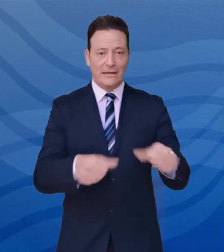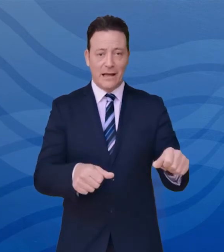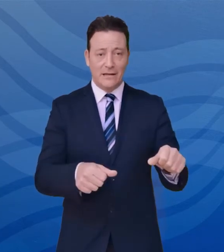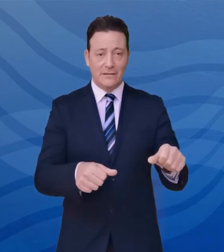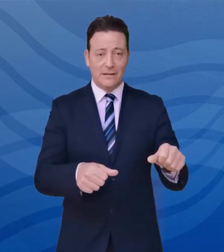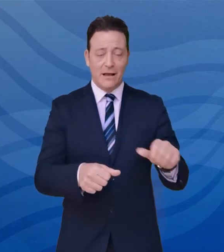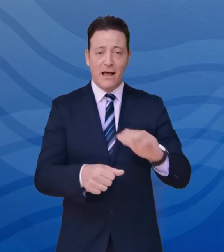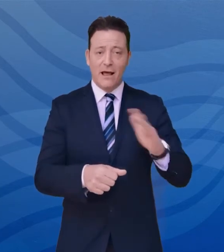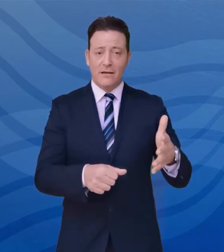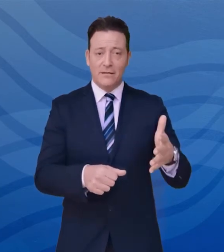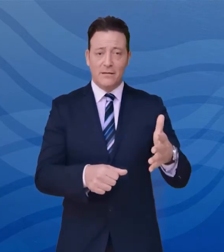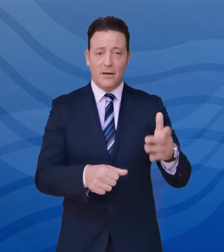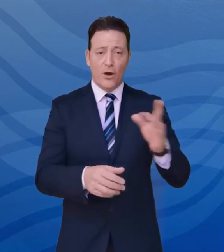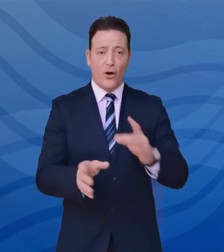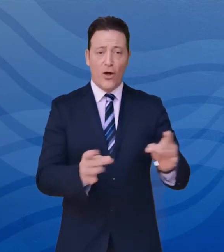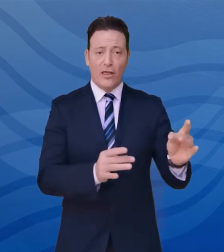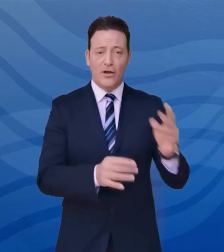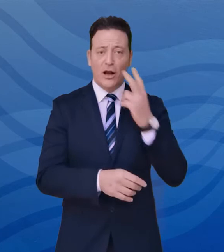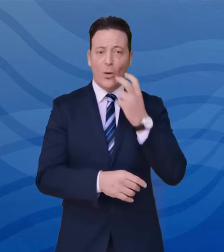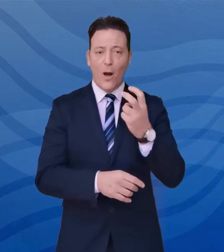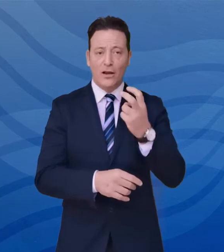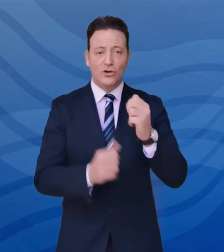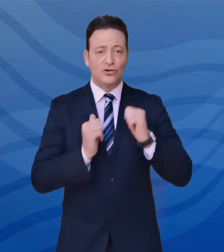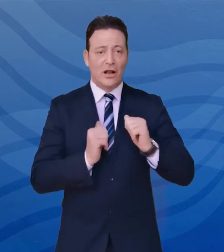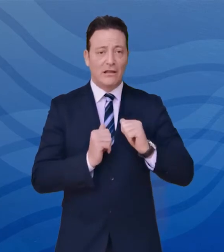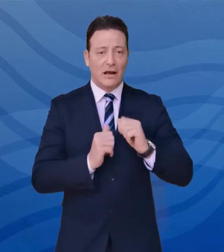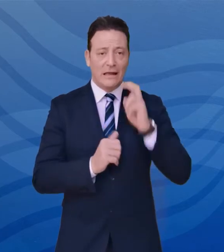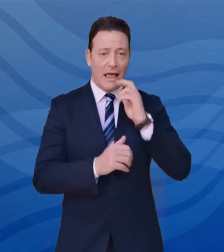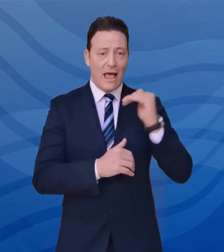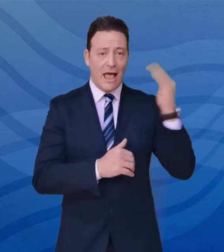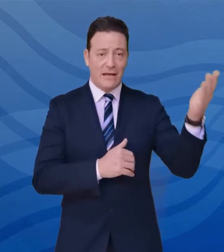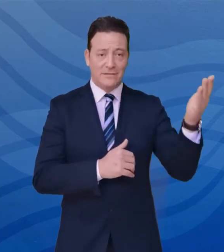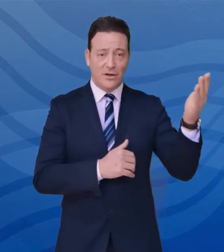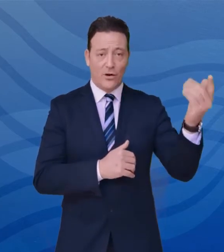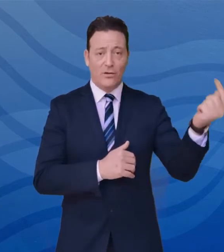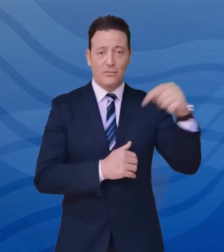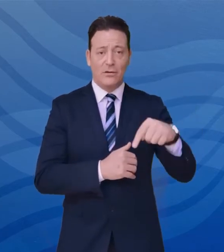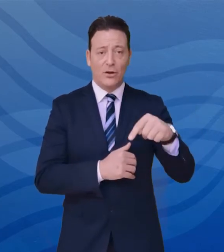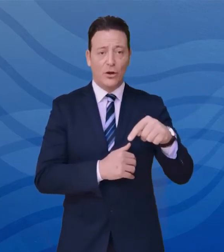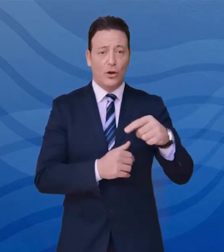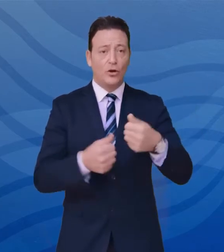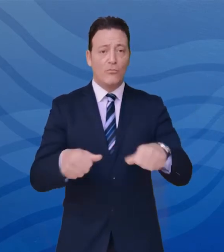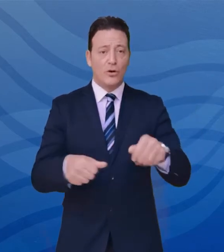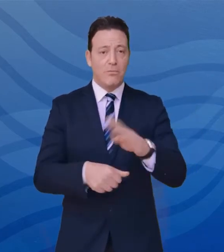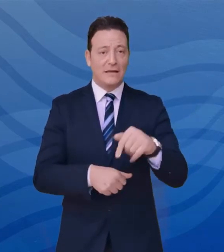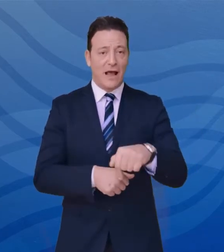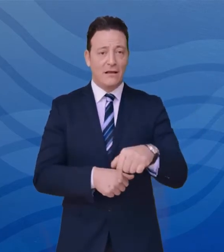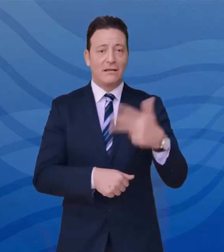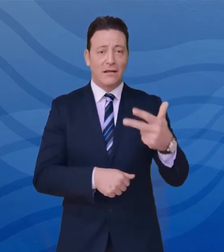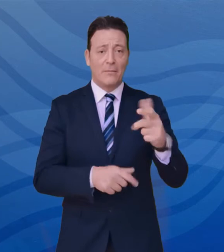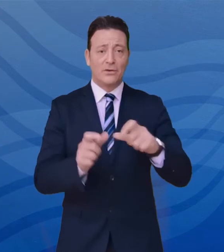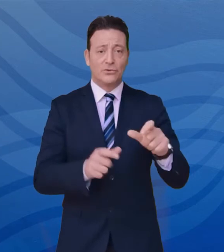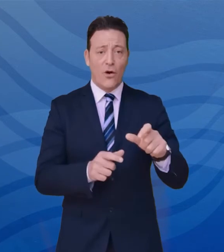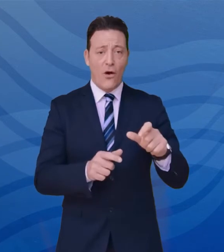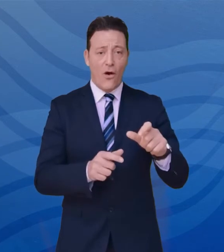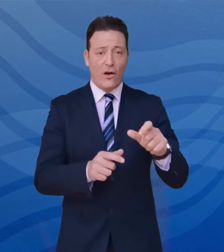positività riguardano un cittadino di stato estero domiciliato in Basilicata e tre soggetti residenti in altre regioni